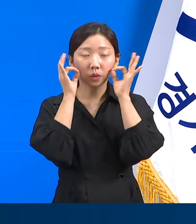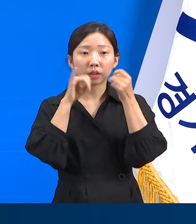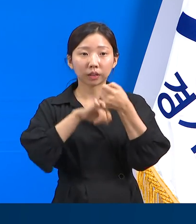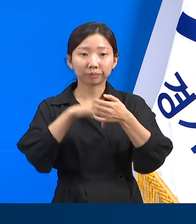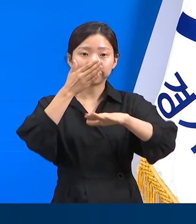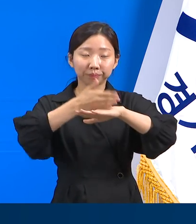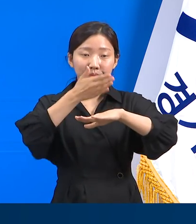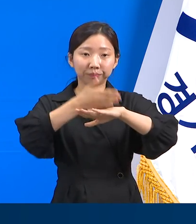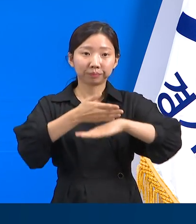감사합니다. 감사합니다. 감사합니다.